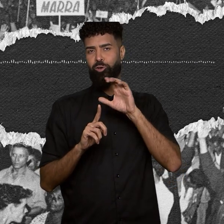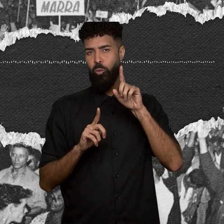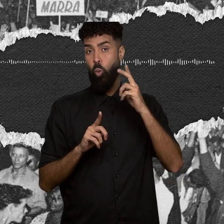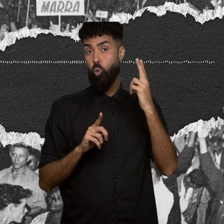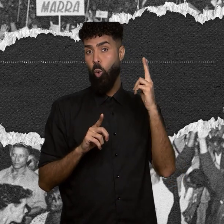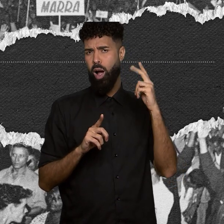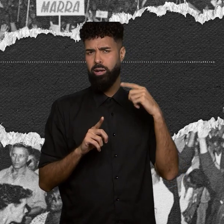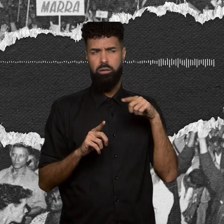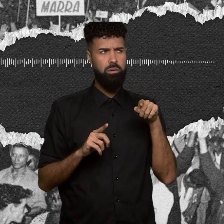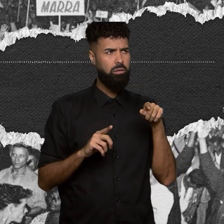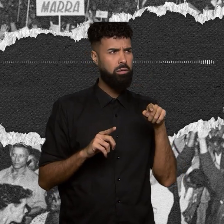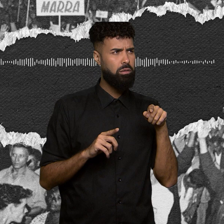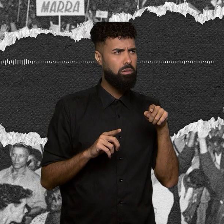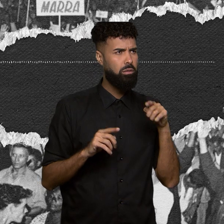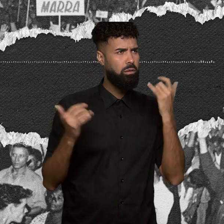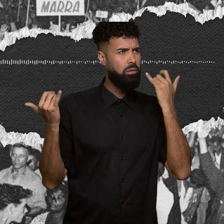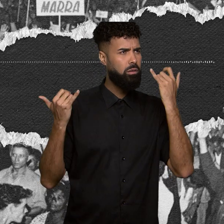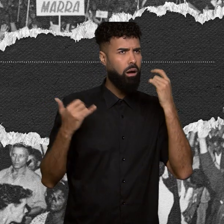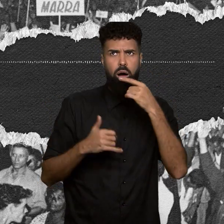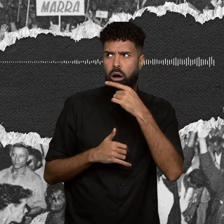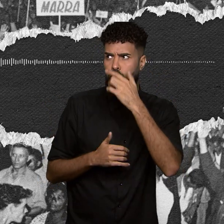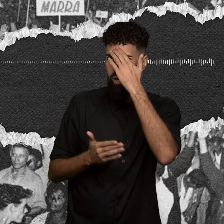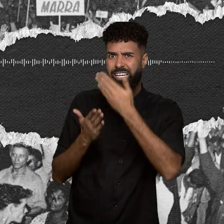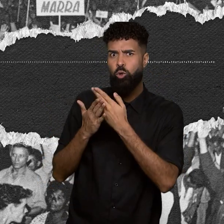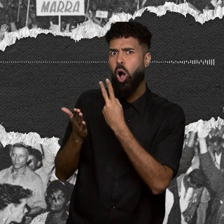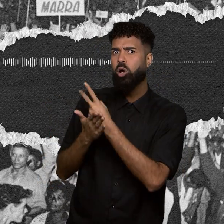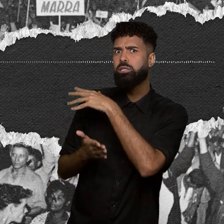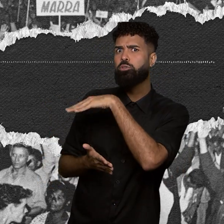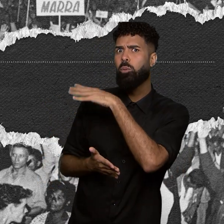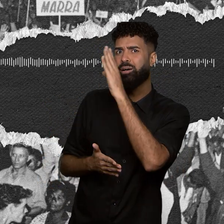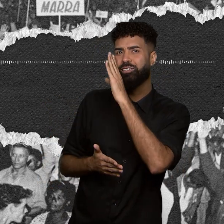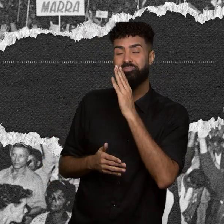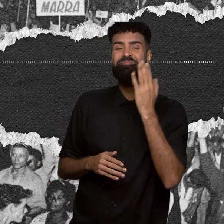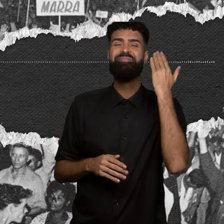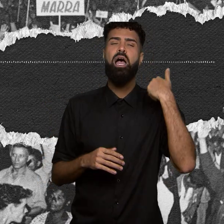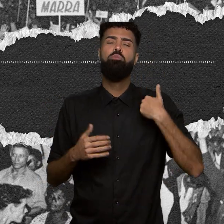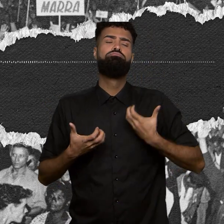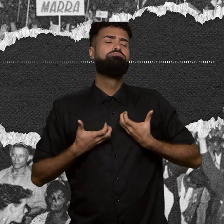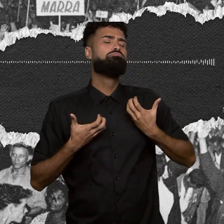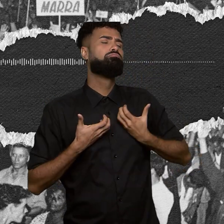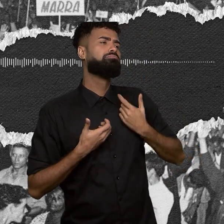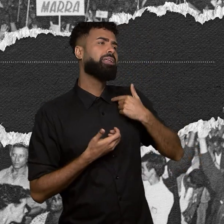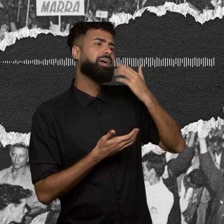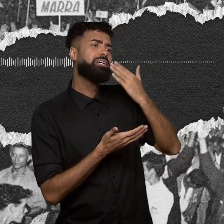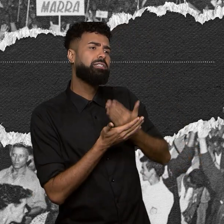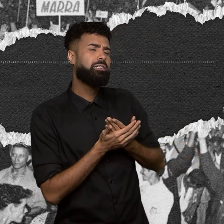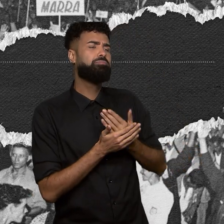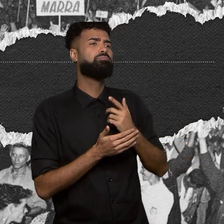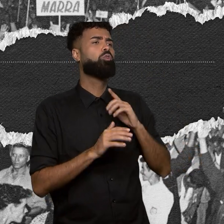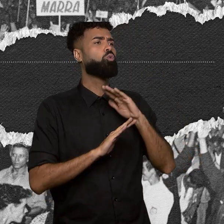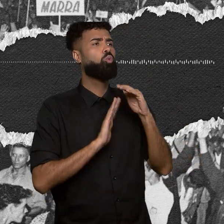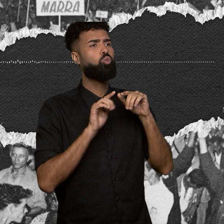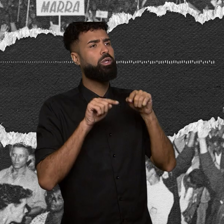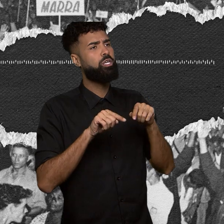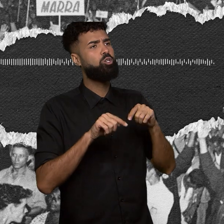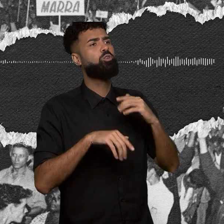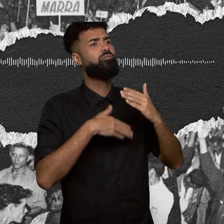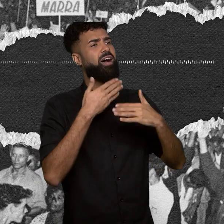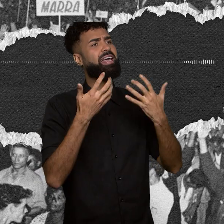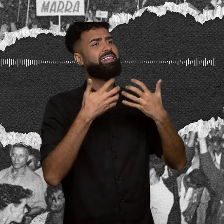estava acontecendo no Brasil. Nós éramos muito entusiasmados e acreditávamos que tudo isso ia dar certo e que o